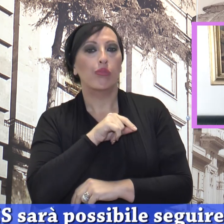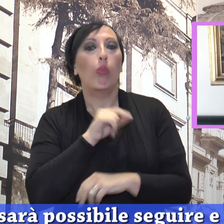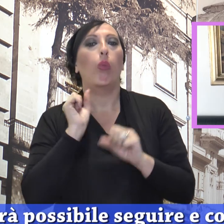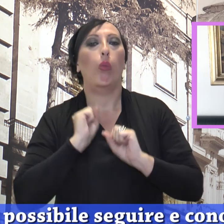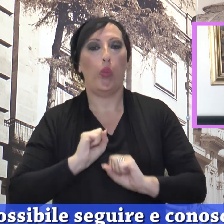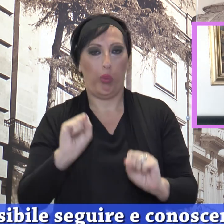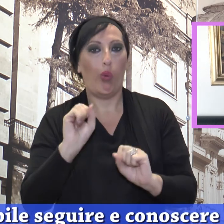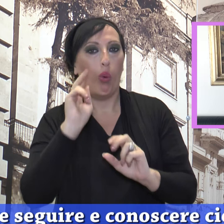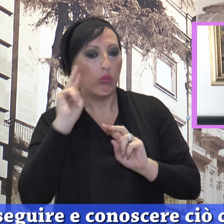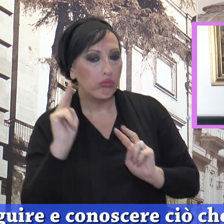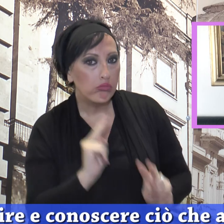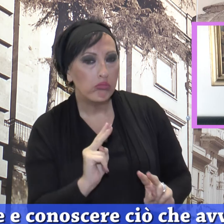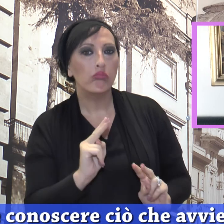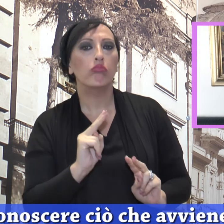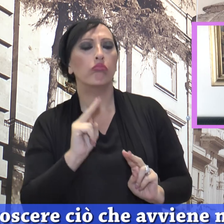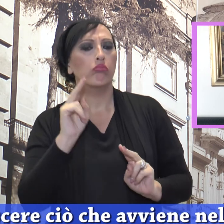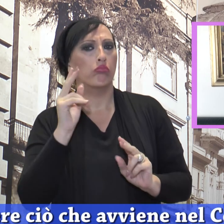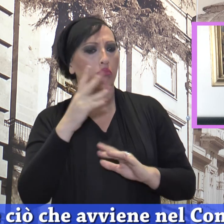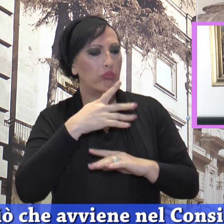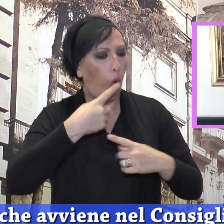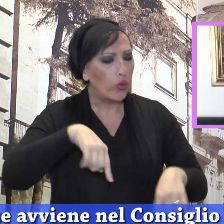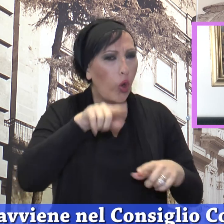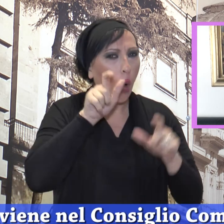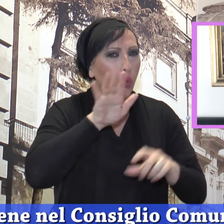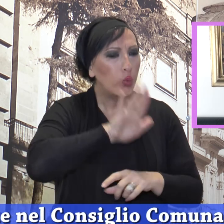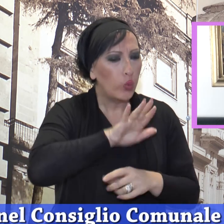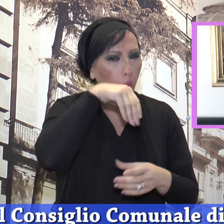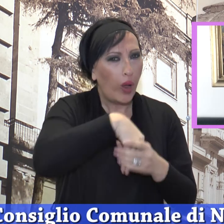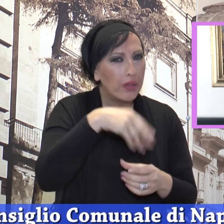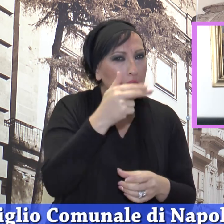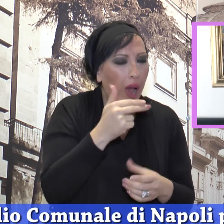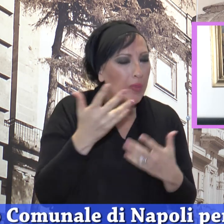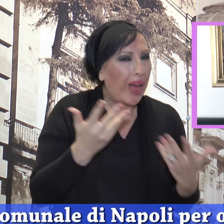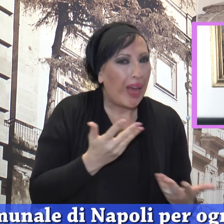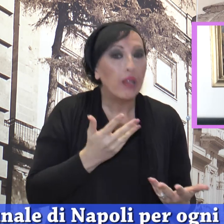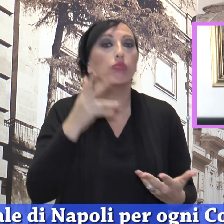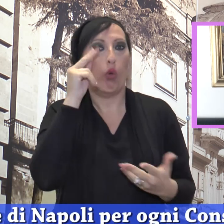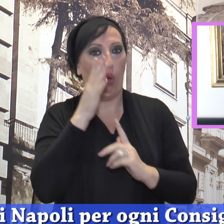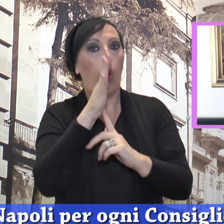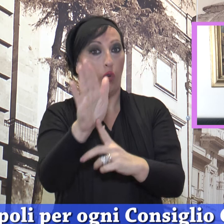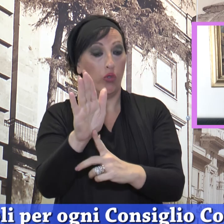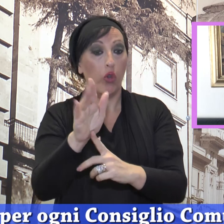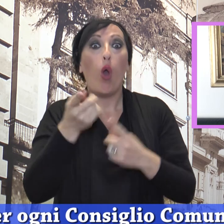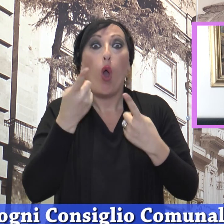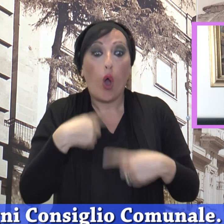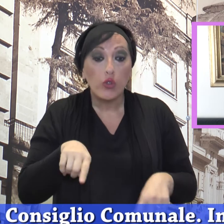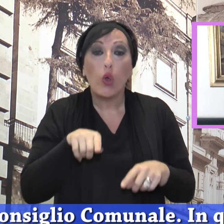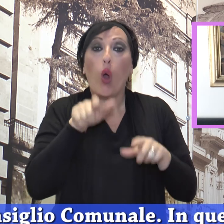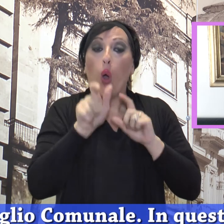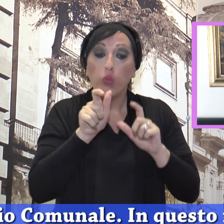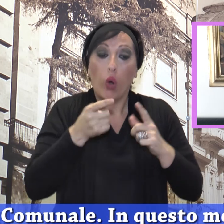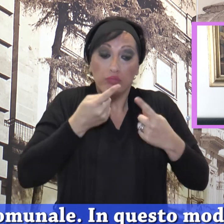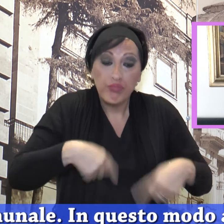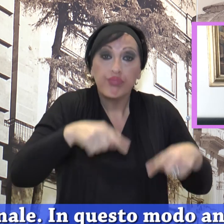e conoscere ciò che avviene nel Consiglio Comunale di Napoli. Per ogni Consiglio Comunale. In questo modo